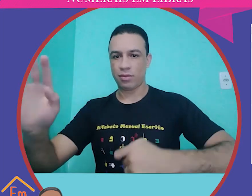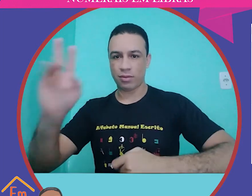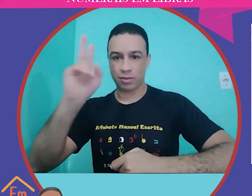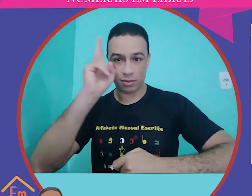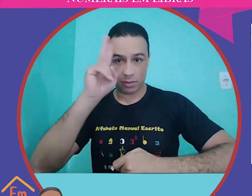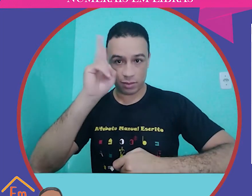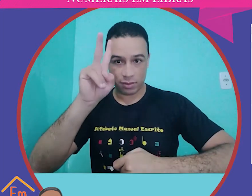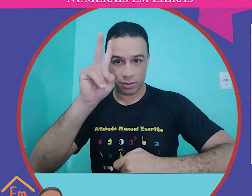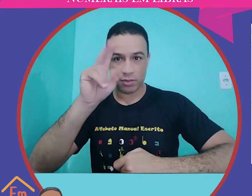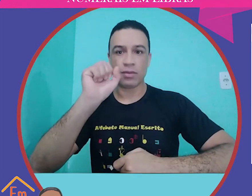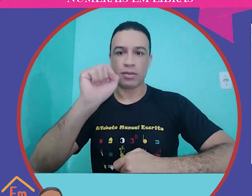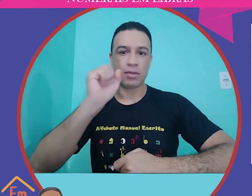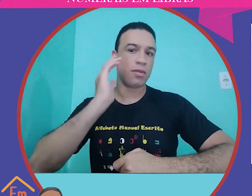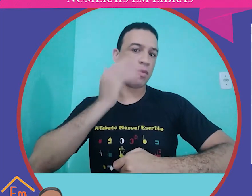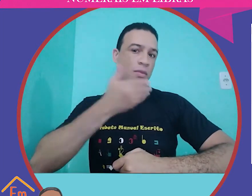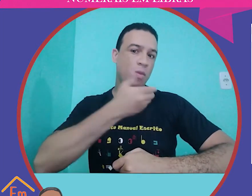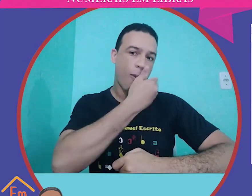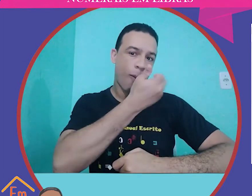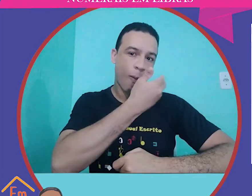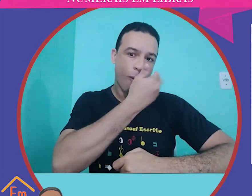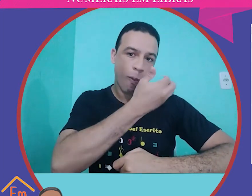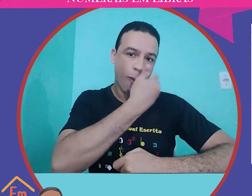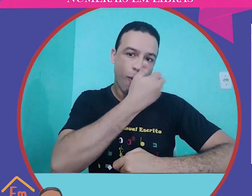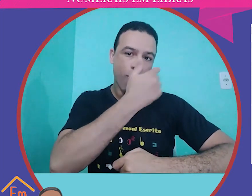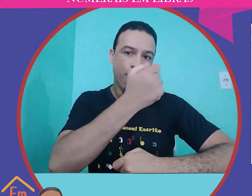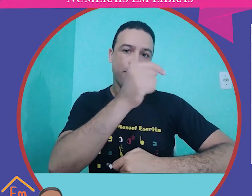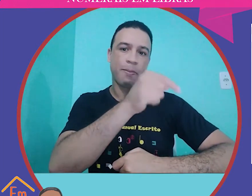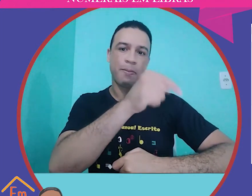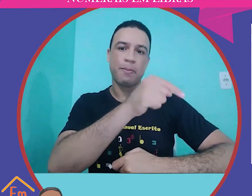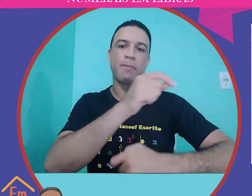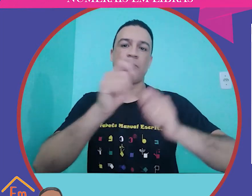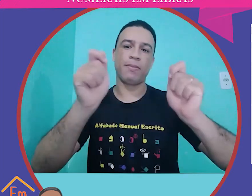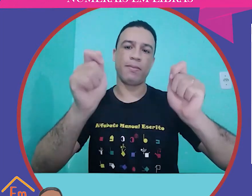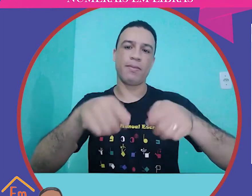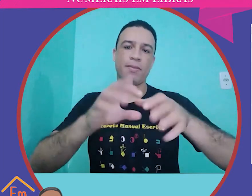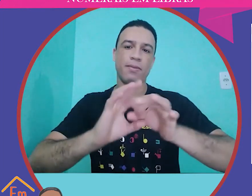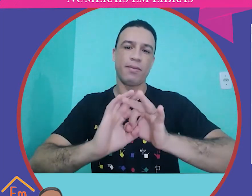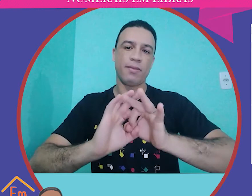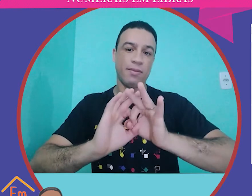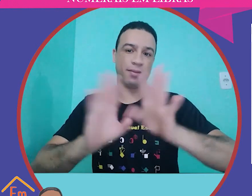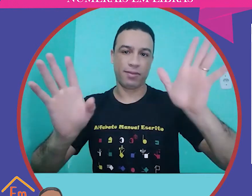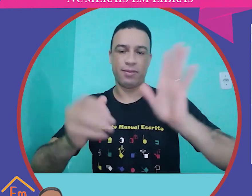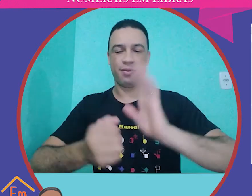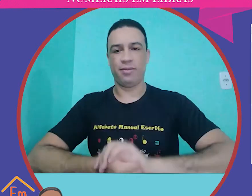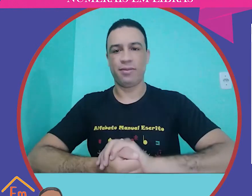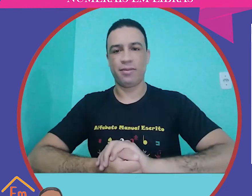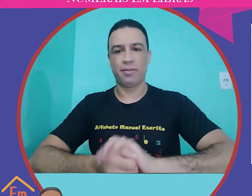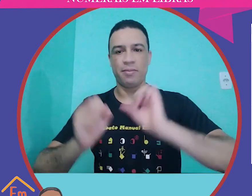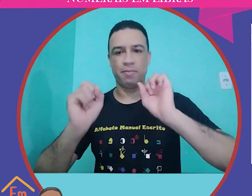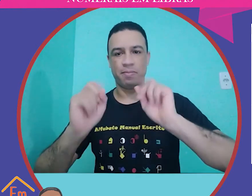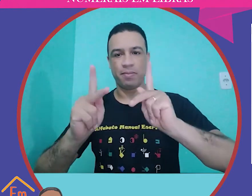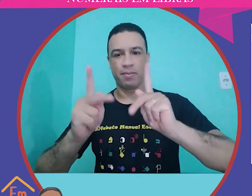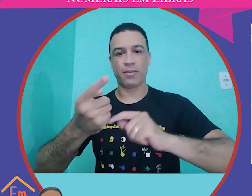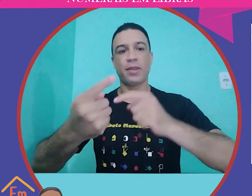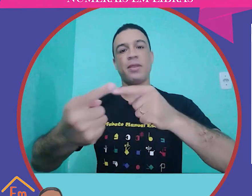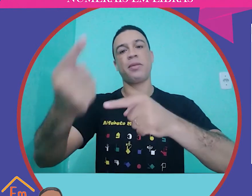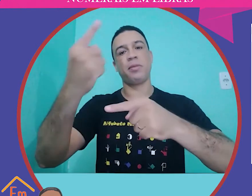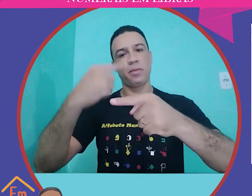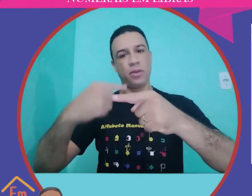1, que abordou sobre o alfabeto, se lembram? Então, vocês podem tirar uma colinha ali, estão à vontade para fazer isso.